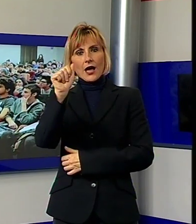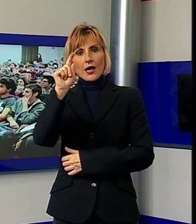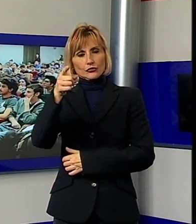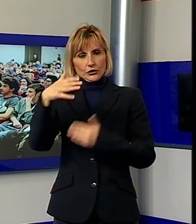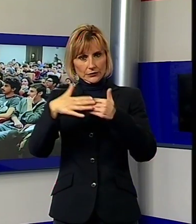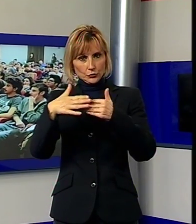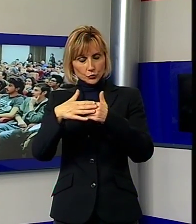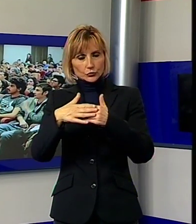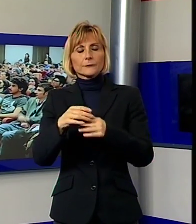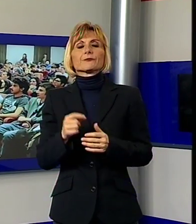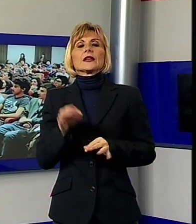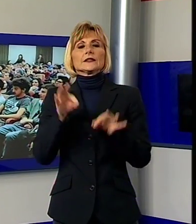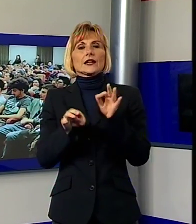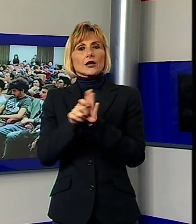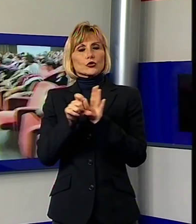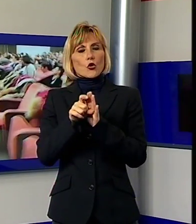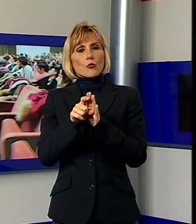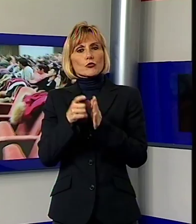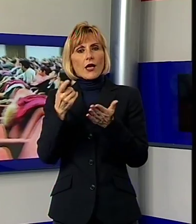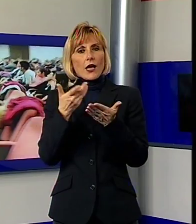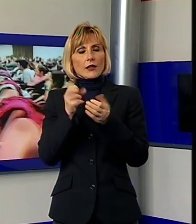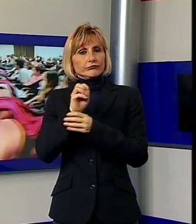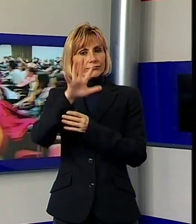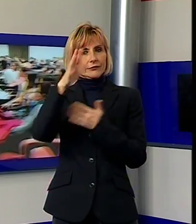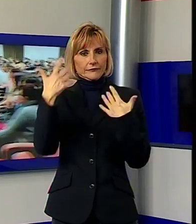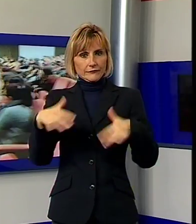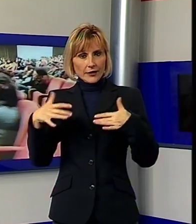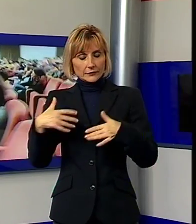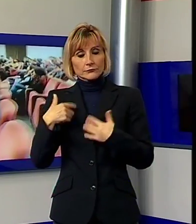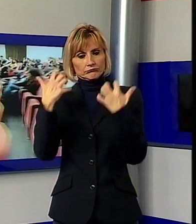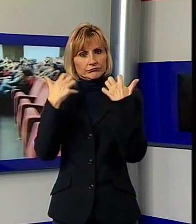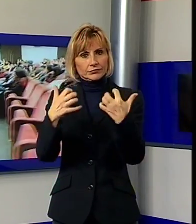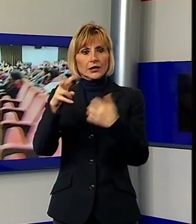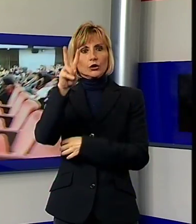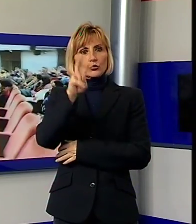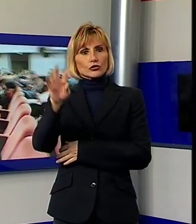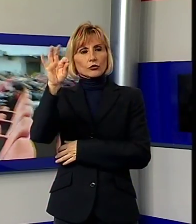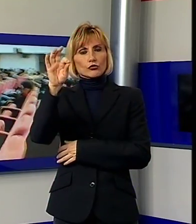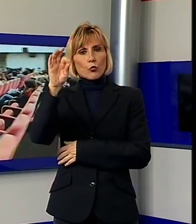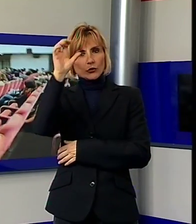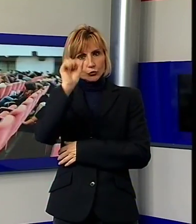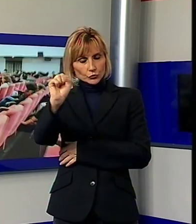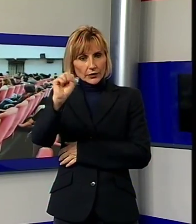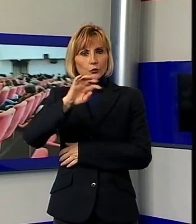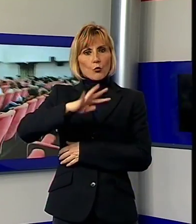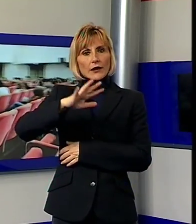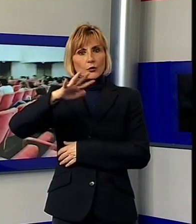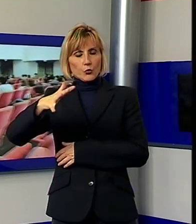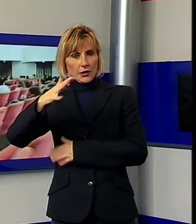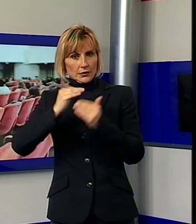Comunale di Pietrasanta. In sala si sono ritrovati 250 studenti delle superiori cittadine, quarte e quinte accompagnate